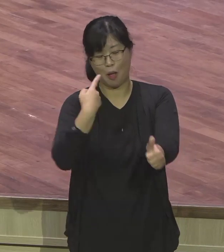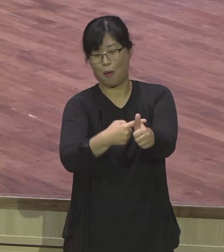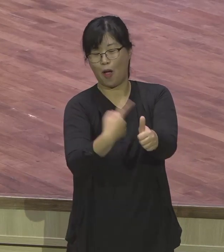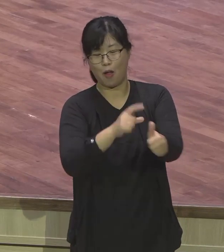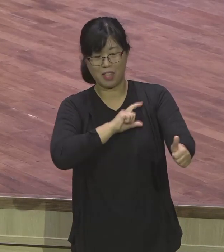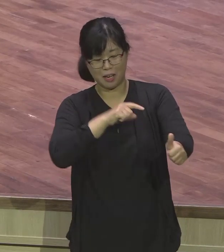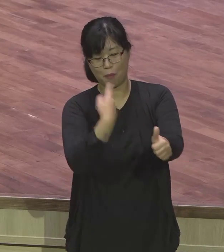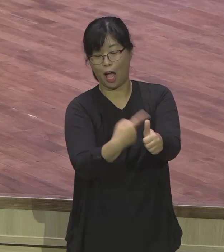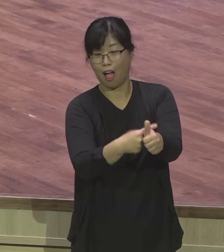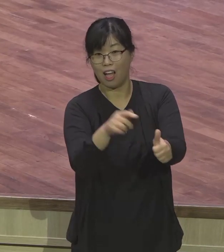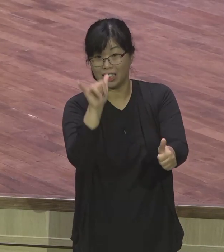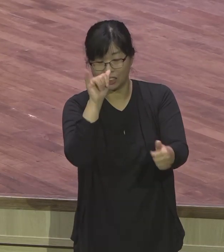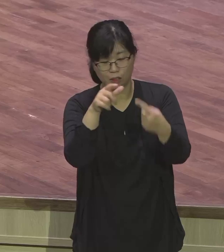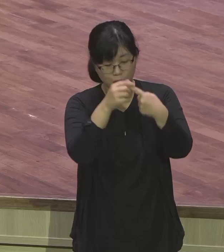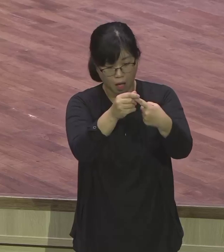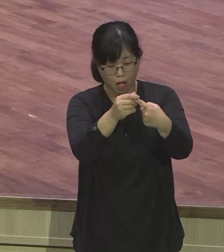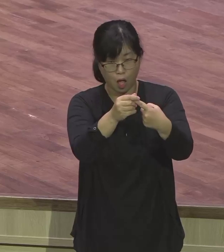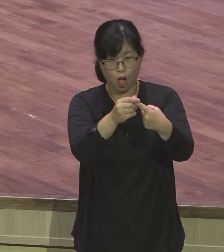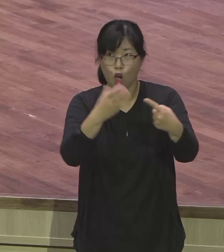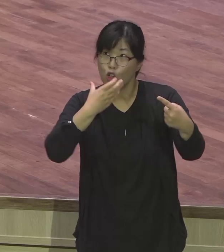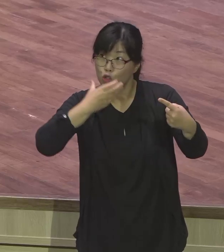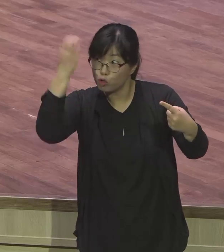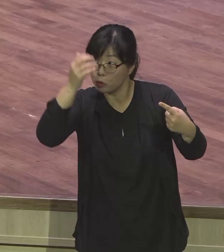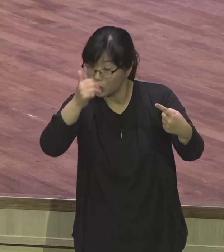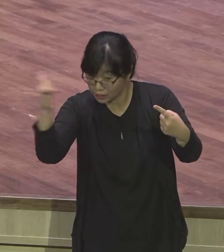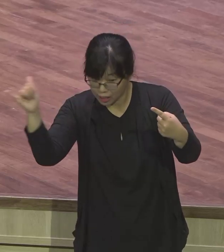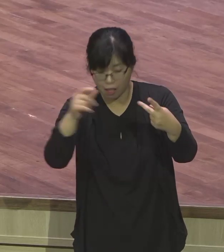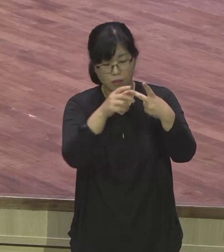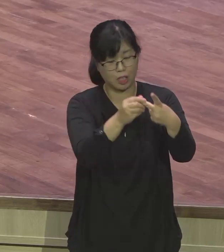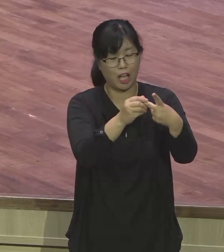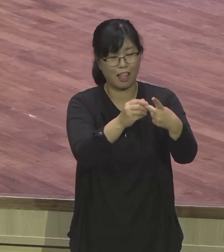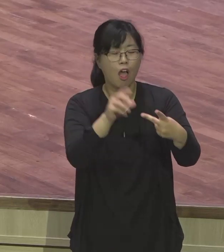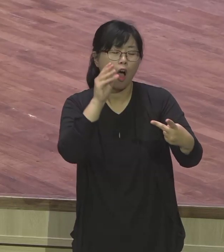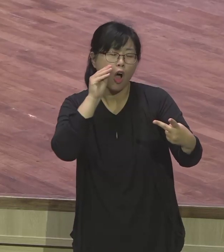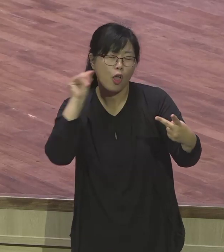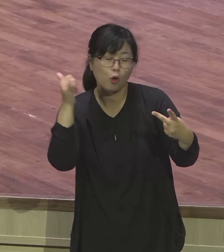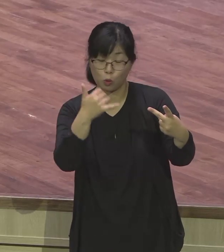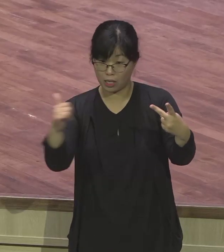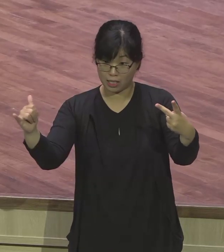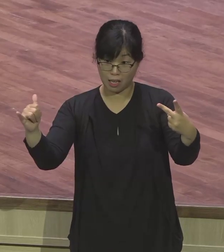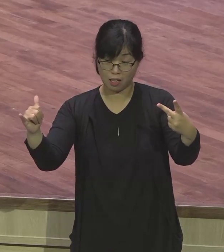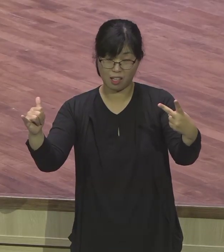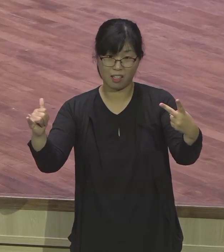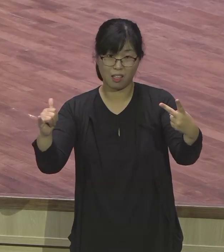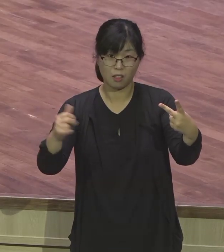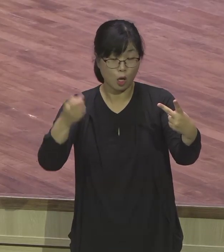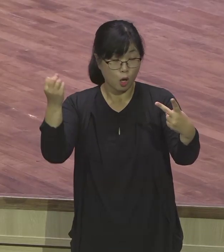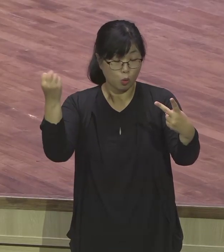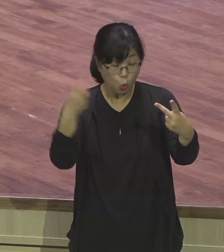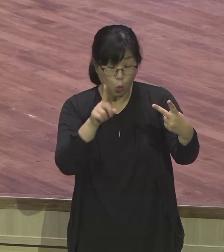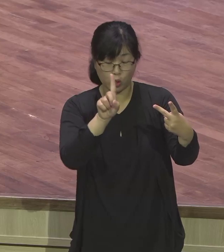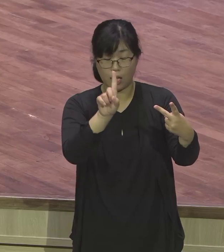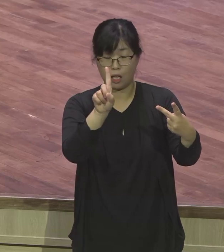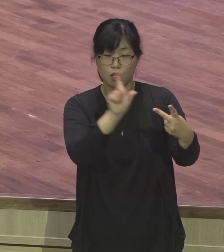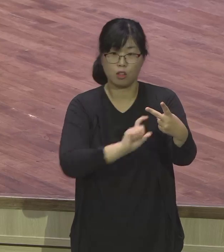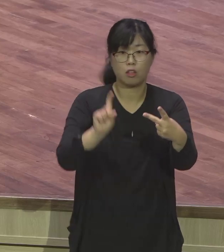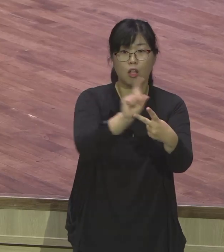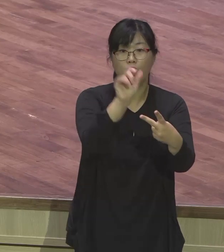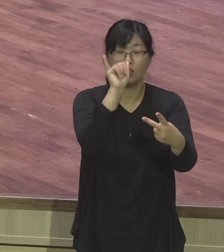꿈꾸는 자 형통한 자. 그런데 오늘 본문에 또 하나 별칭이 있어요. 그래서 오늘 본문 제목이요. 하나님의 영에 감동된 자.